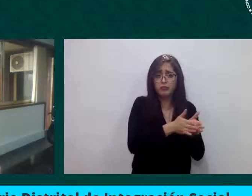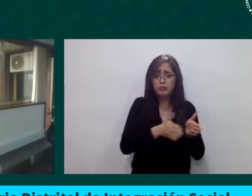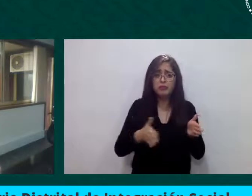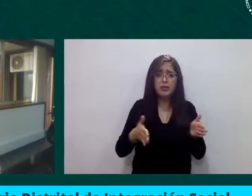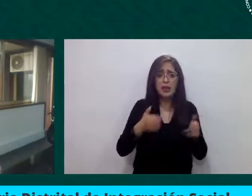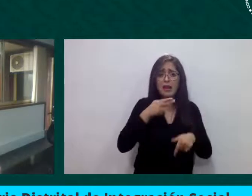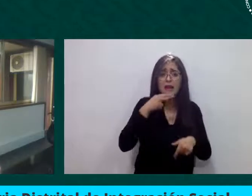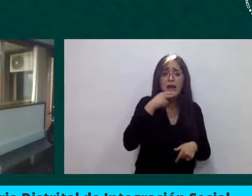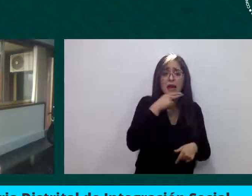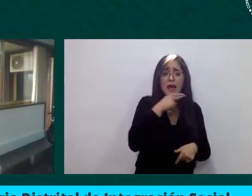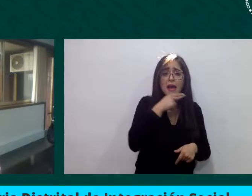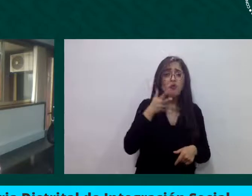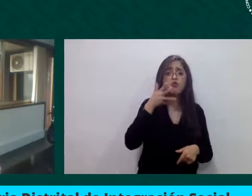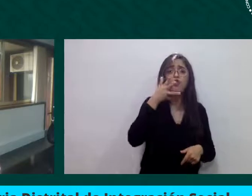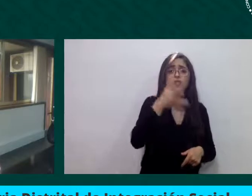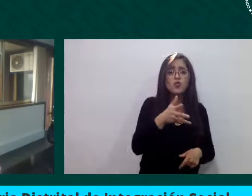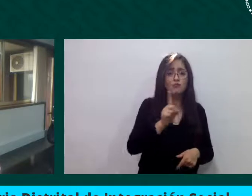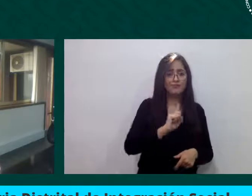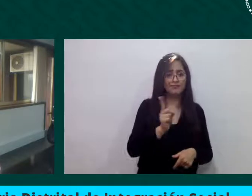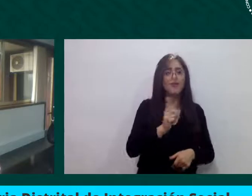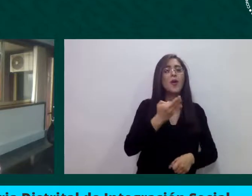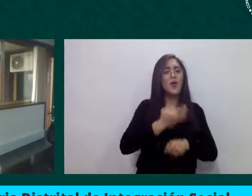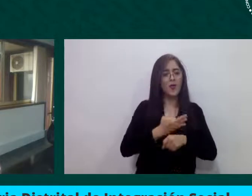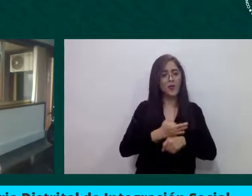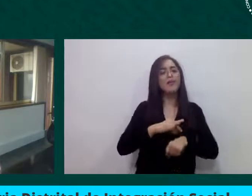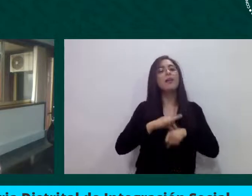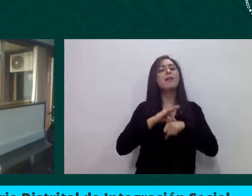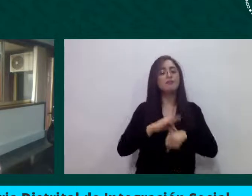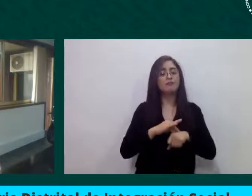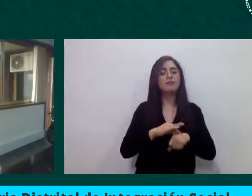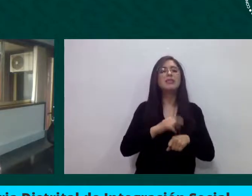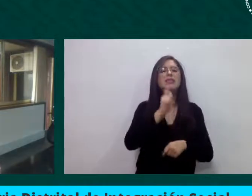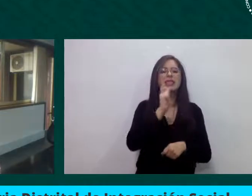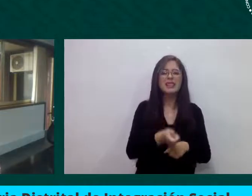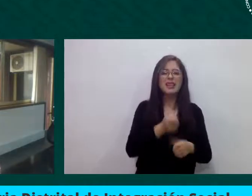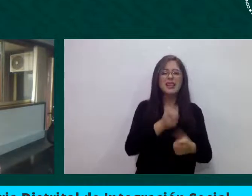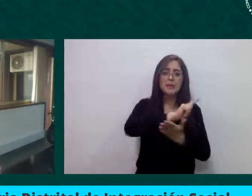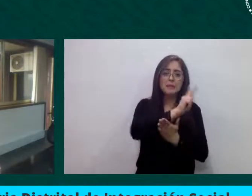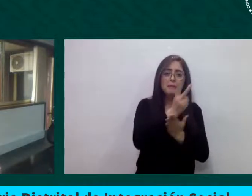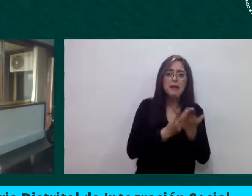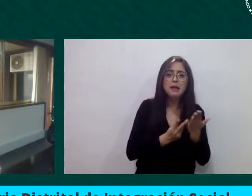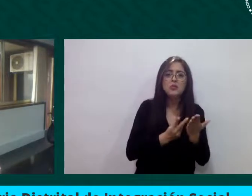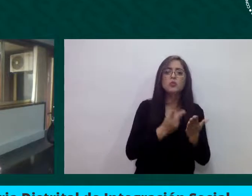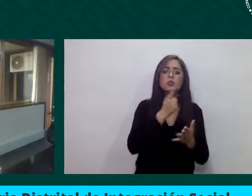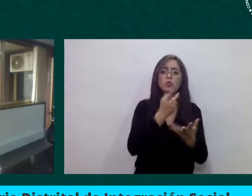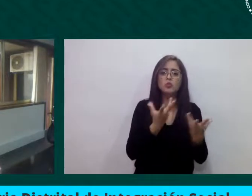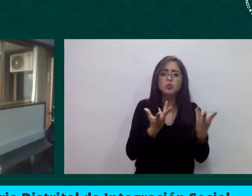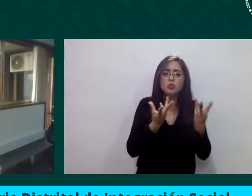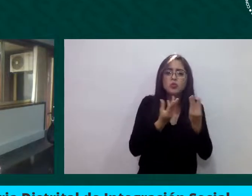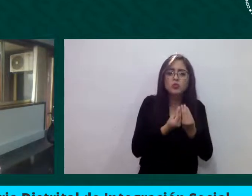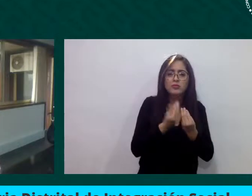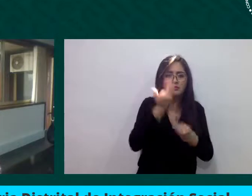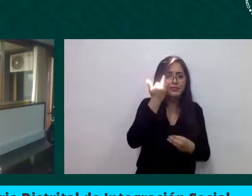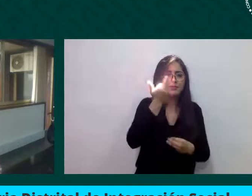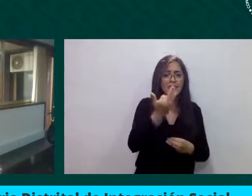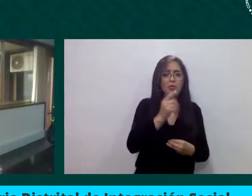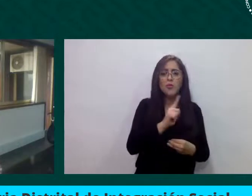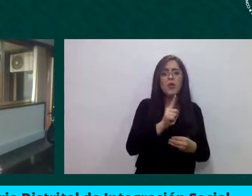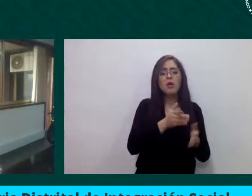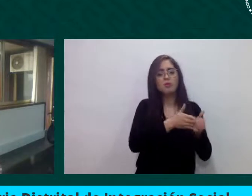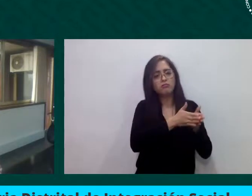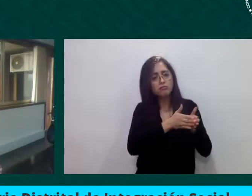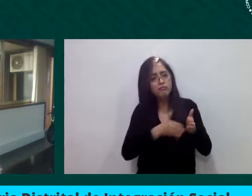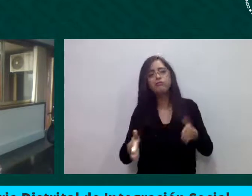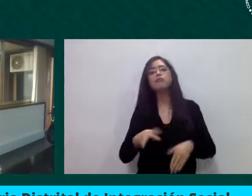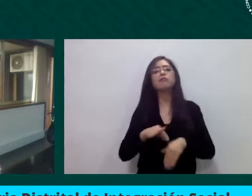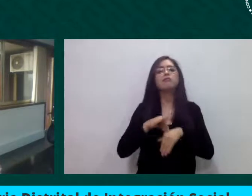la planeación ya no medirla en un tiempo, sino hacerla en tiempo real, y eso significa unos cambios en